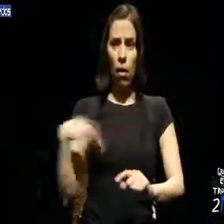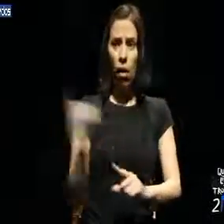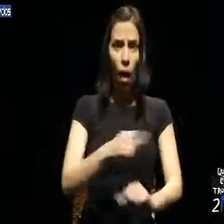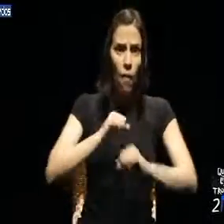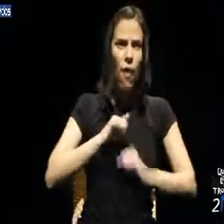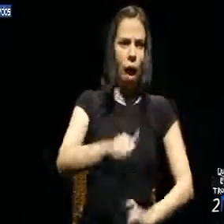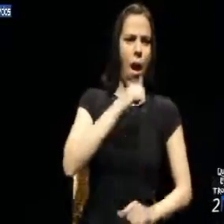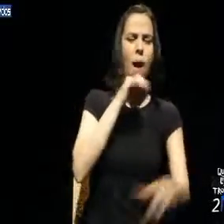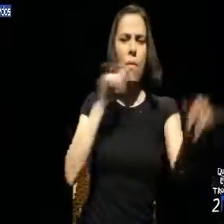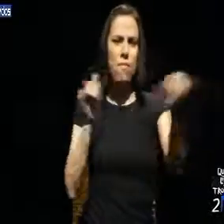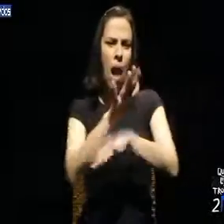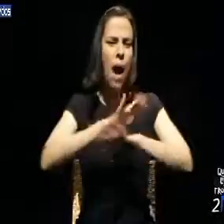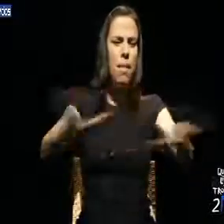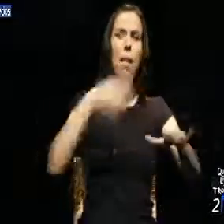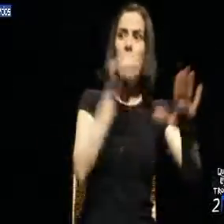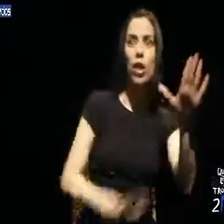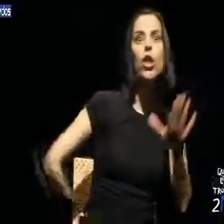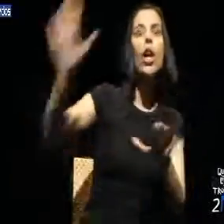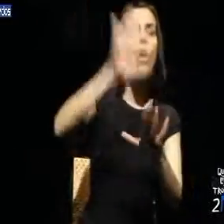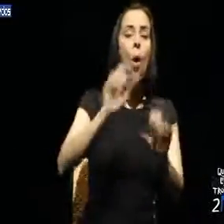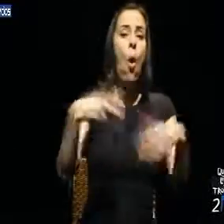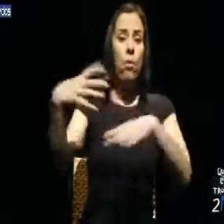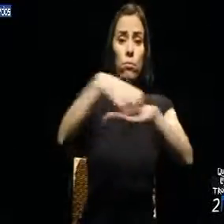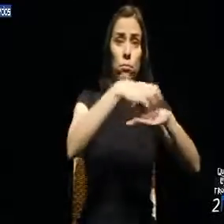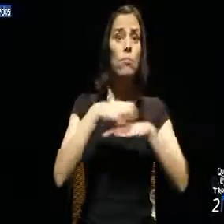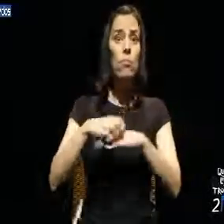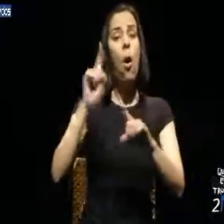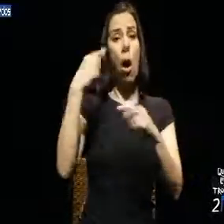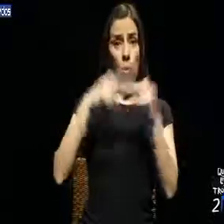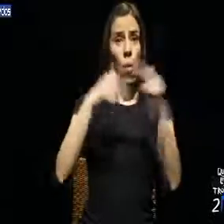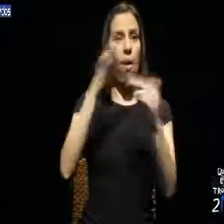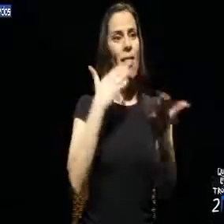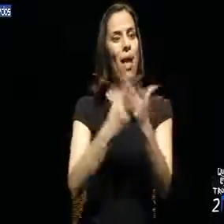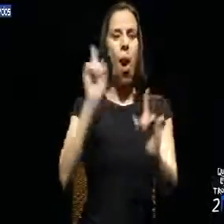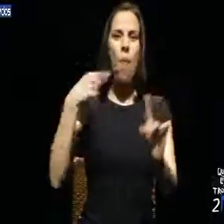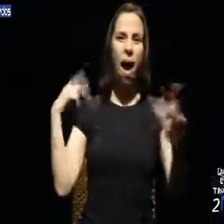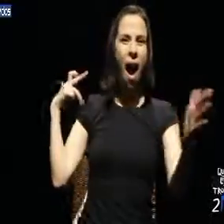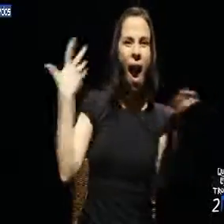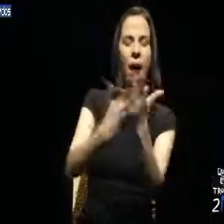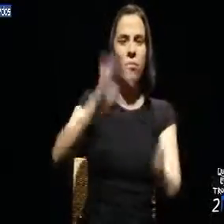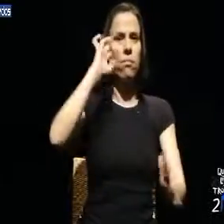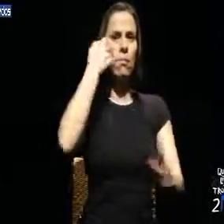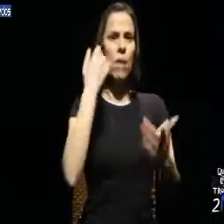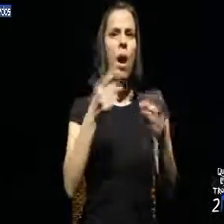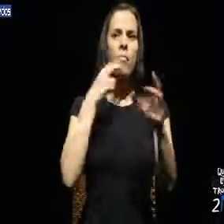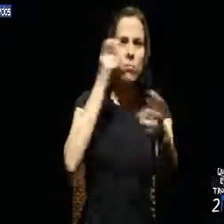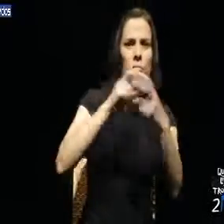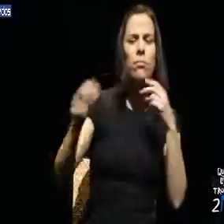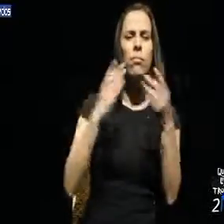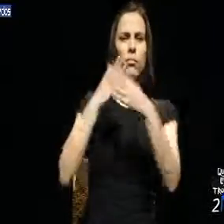Águas, mares, praias, território ou equipamentos para cuja construção contribuímos ao longo dos anos. Rede elétrica, aeroportos, hospitais,